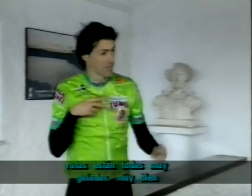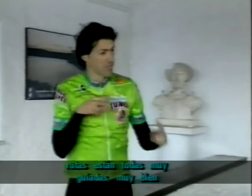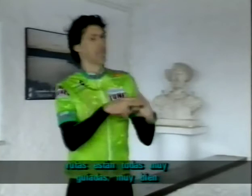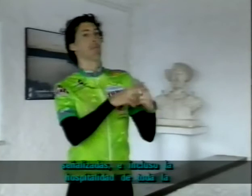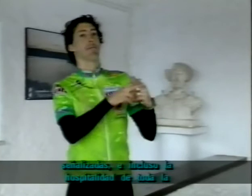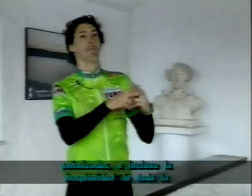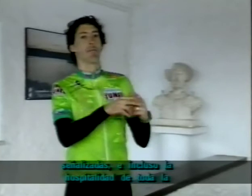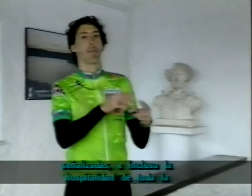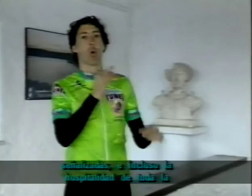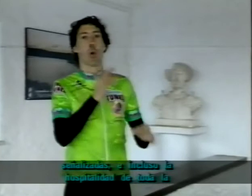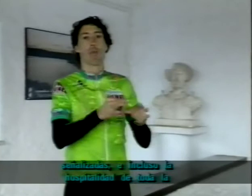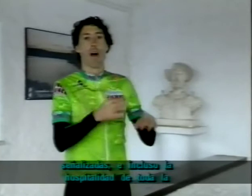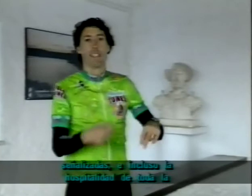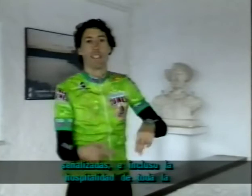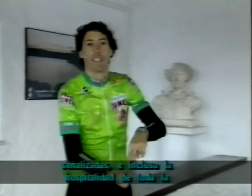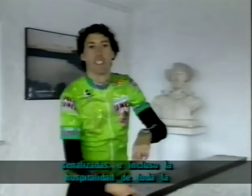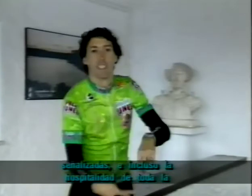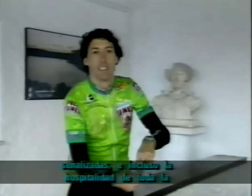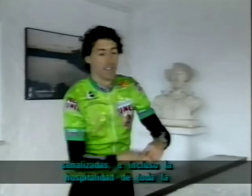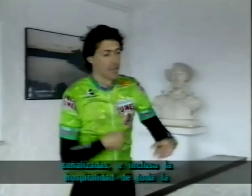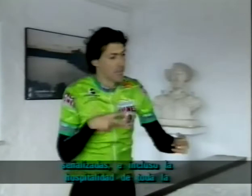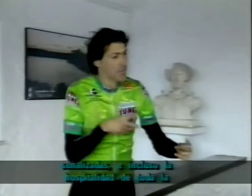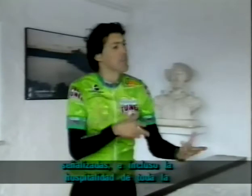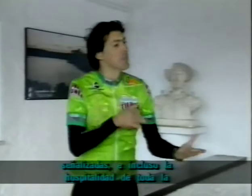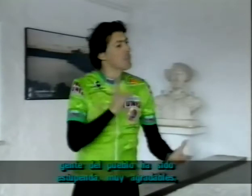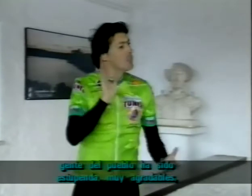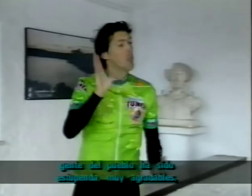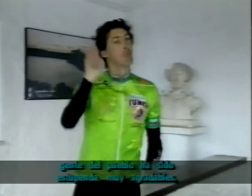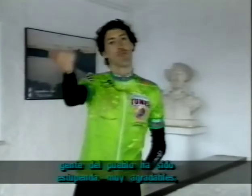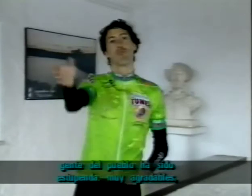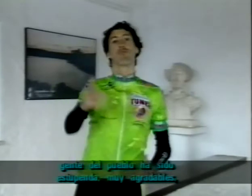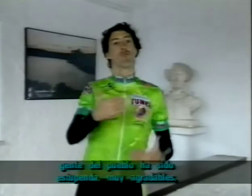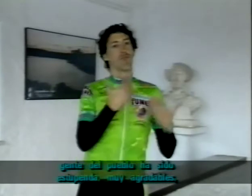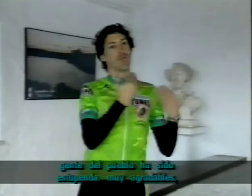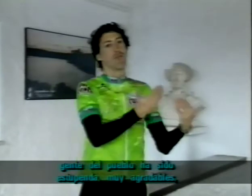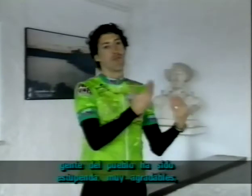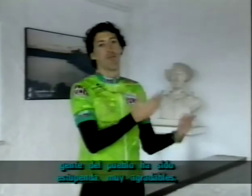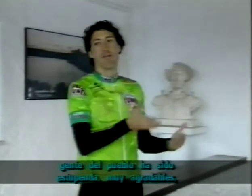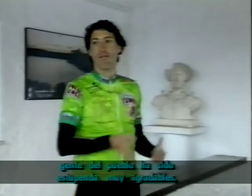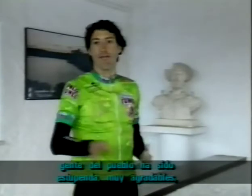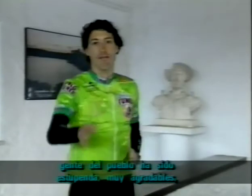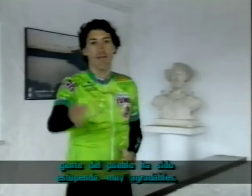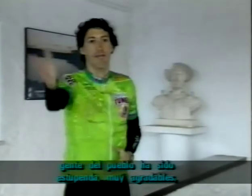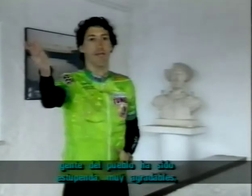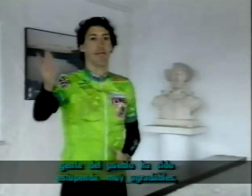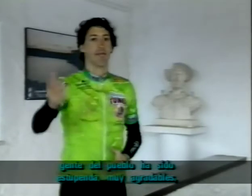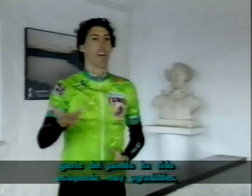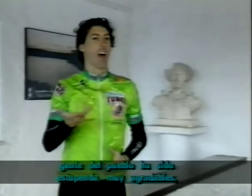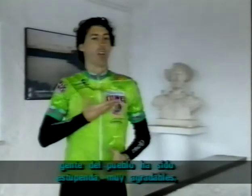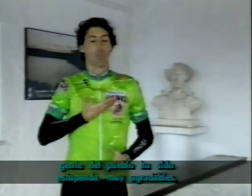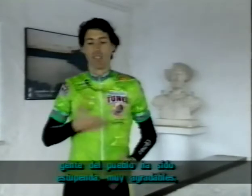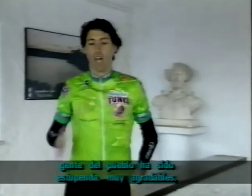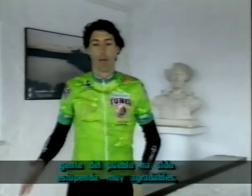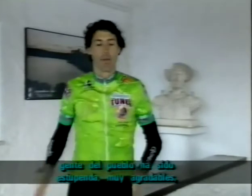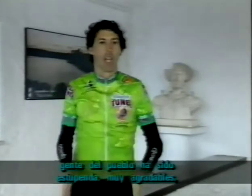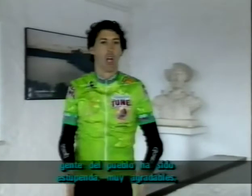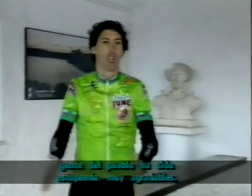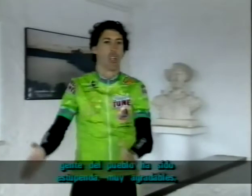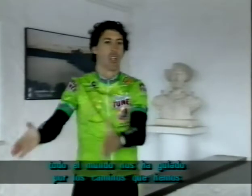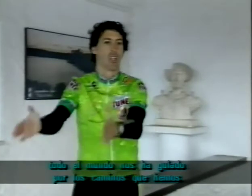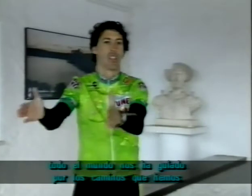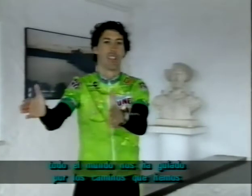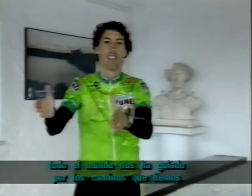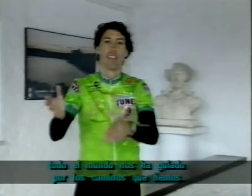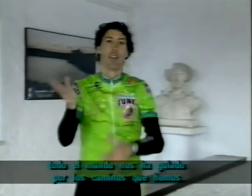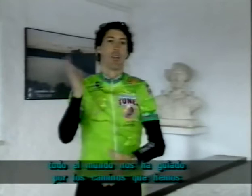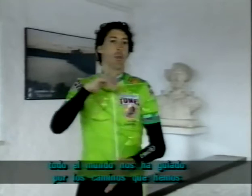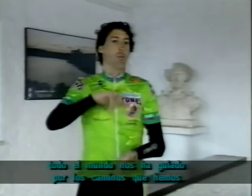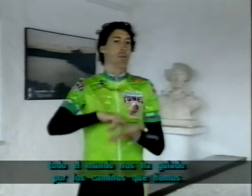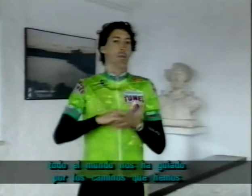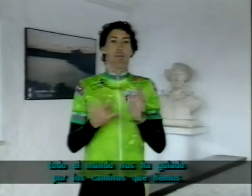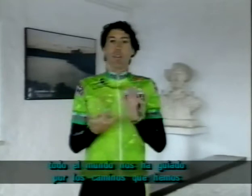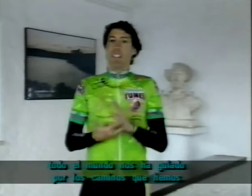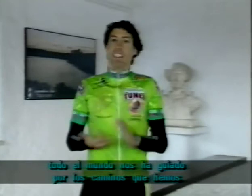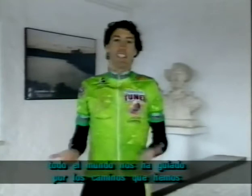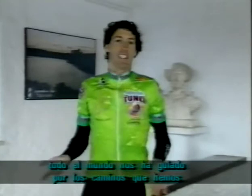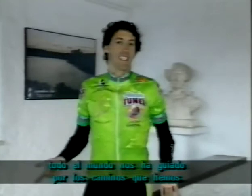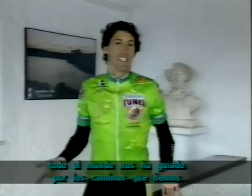señalizadas. Incluso la hospitalidad de toda la gente del pueblo ha sido estupenda, han sido muy agradables. Todo el mundo nos ha guiado por